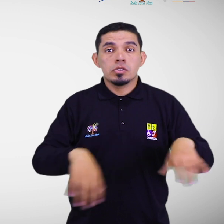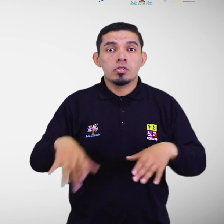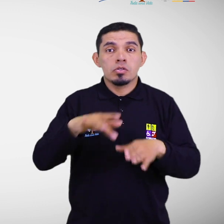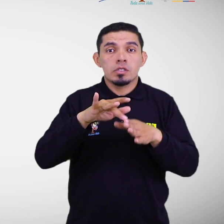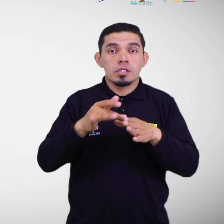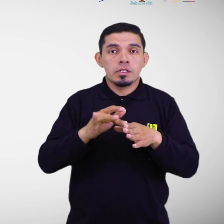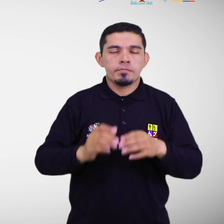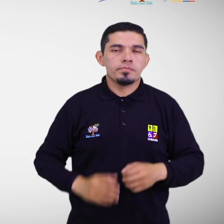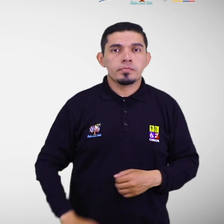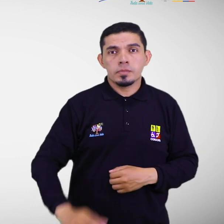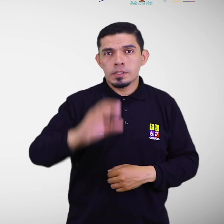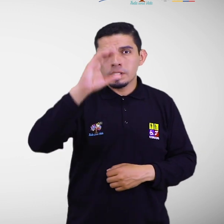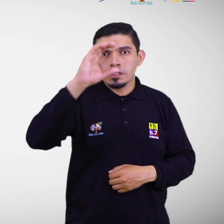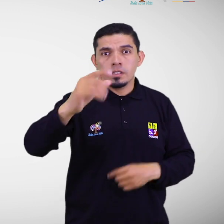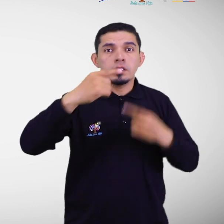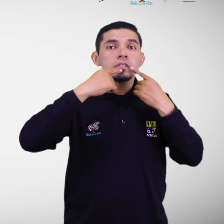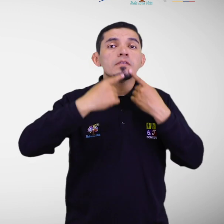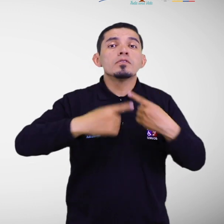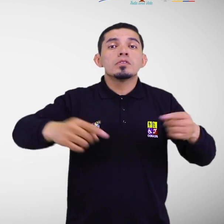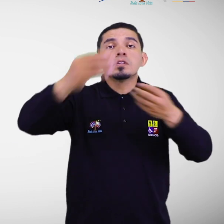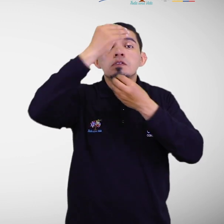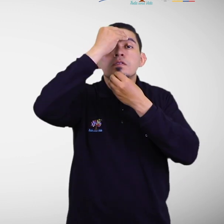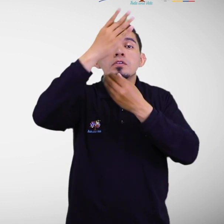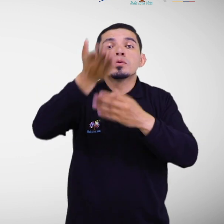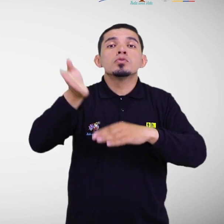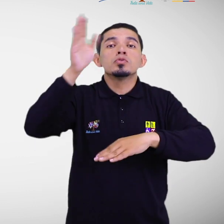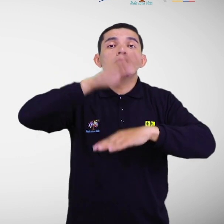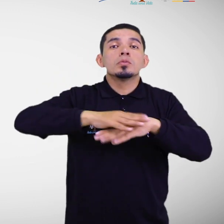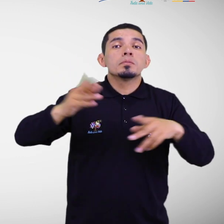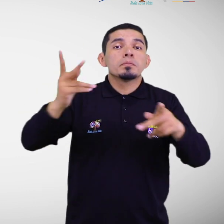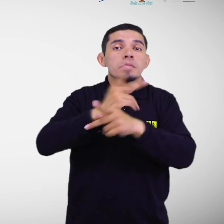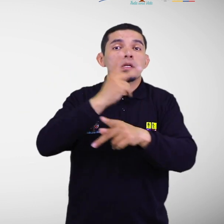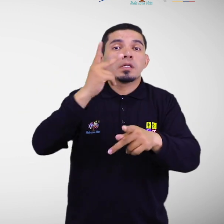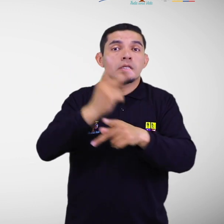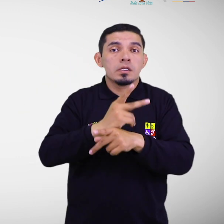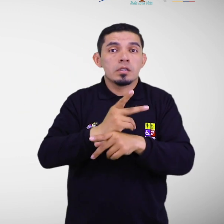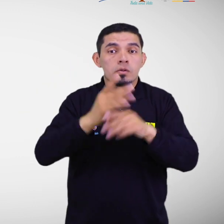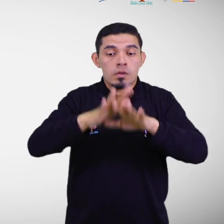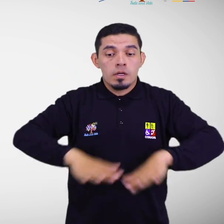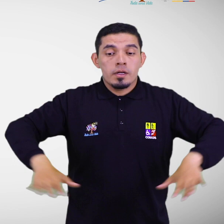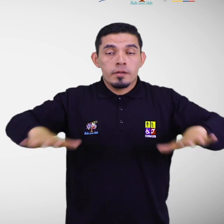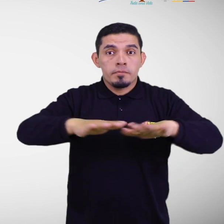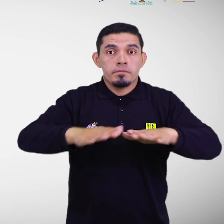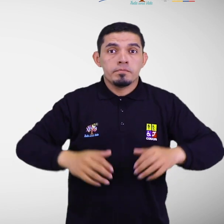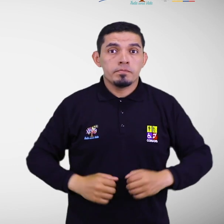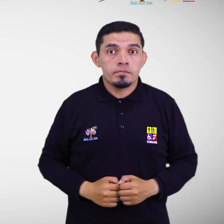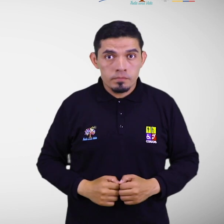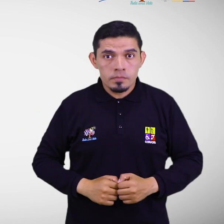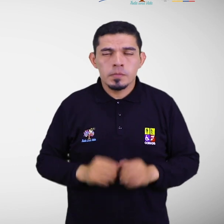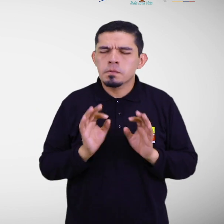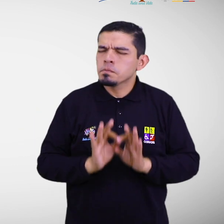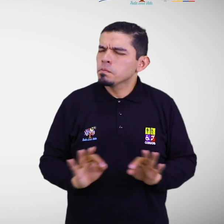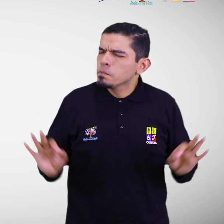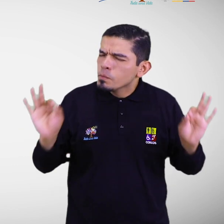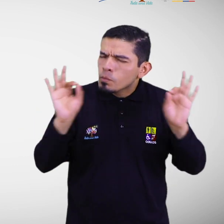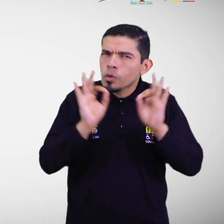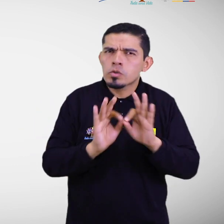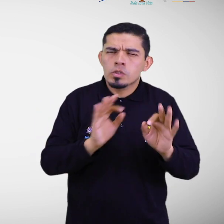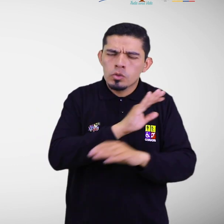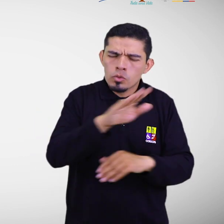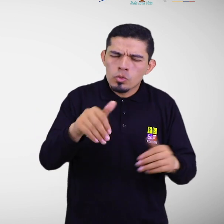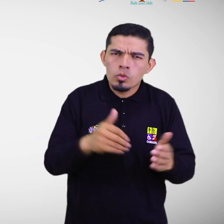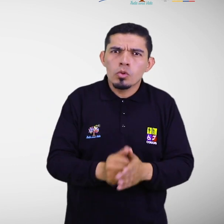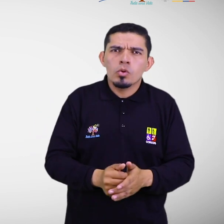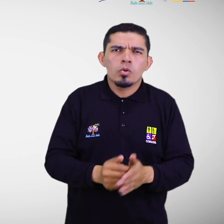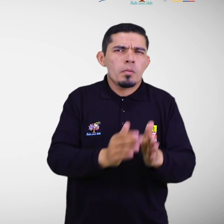Difundir y comunicar información relacionada con las amenazas presentes en el territorio. Es importante usar todos los